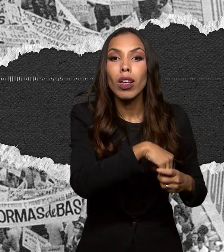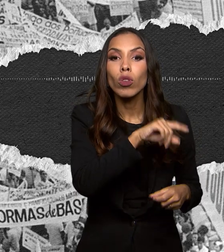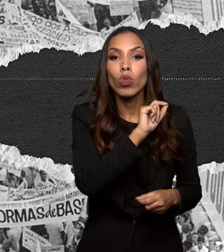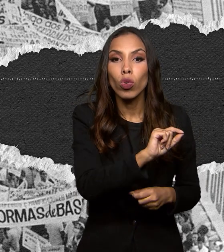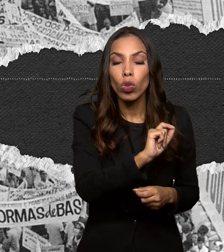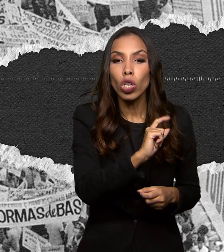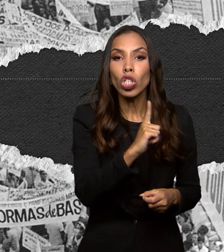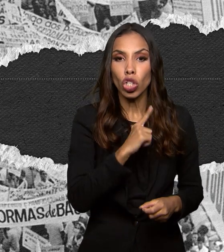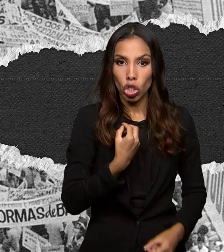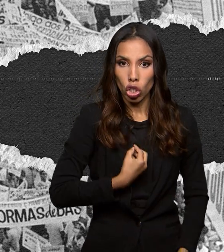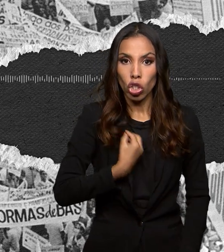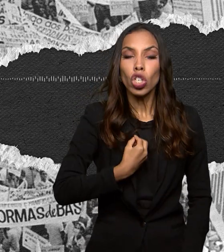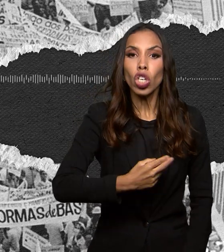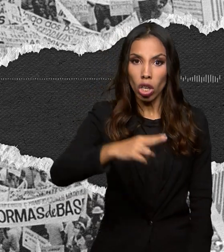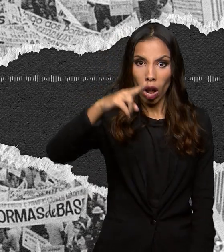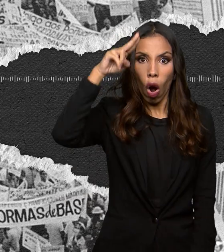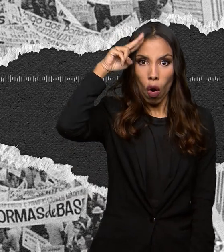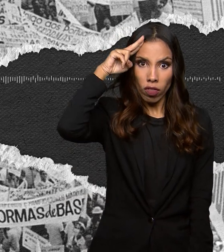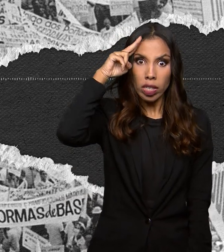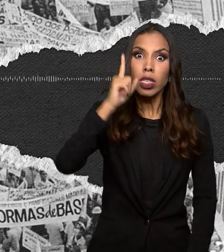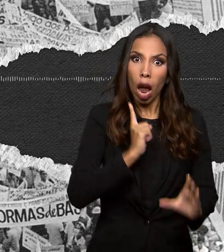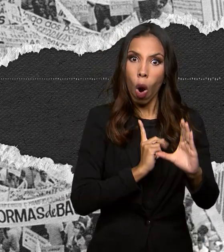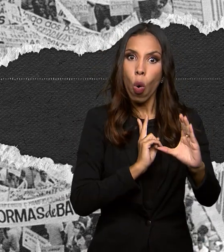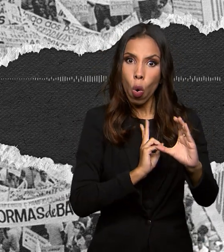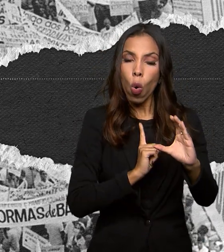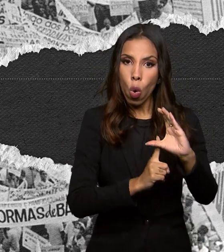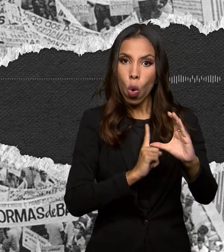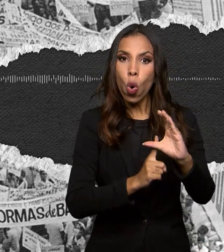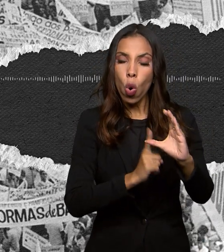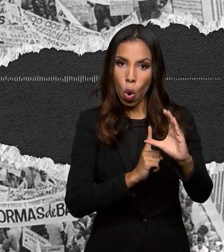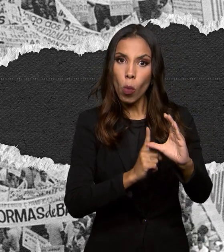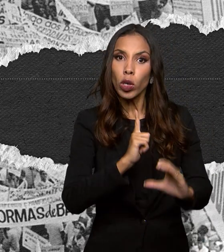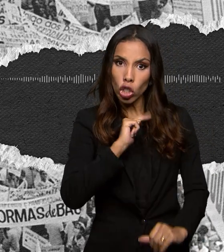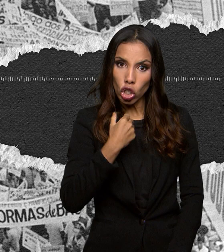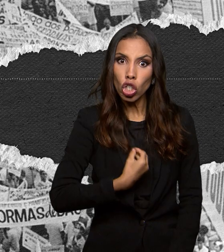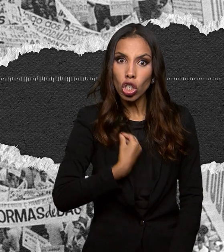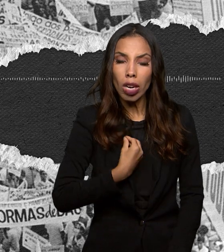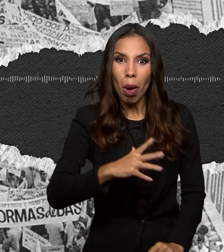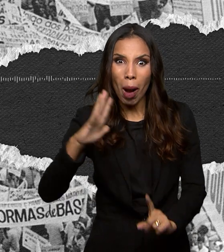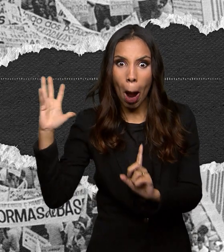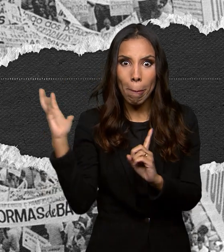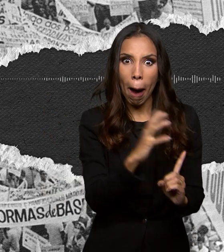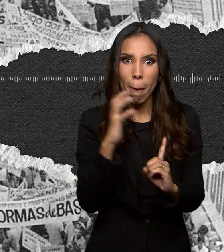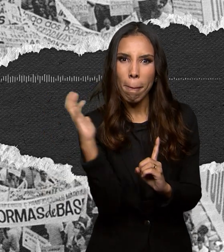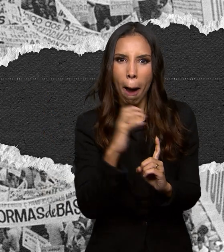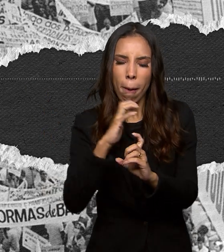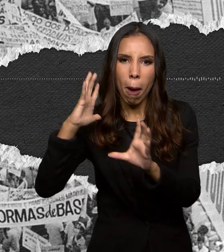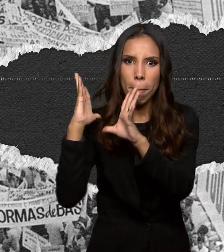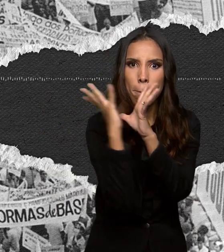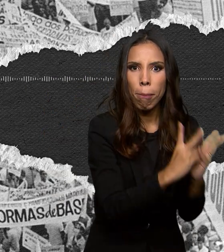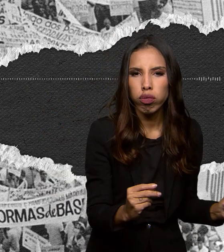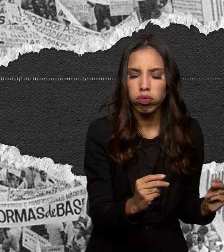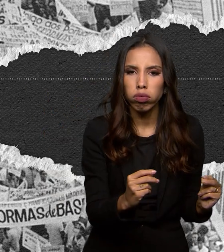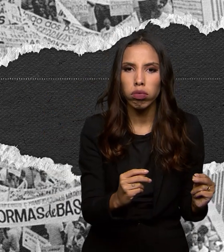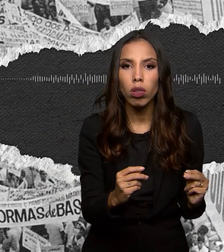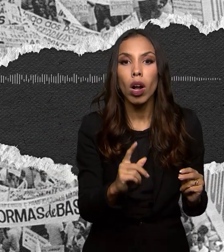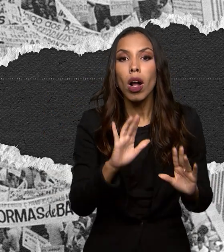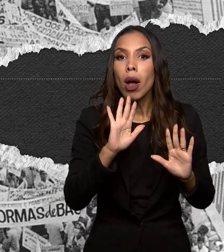comunista mas de um modo geral a ala nacionalista ela era favorável à autodeterminação dos povos